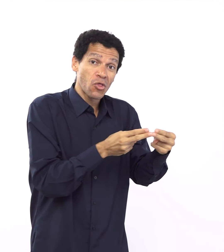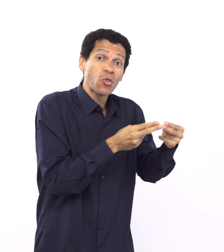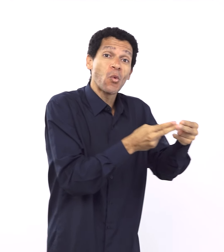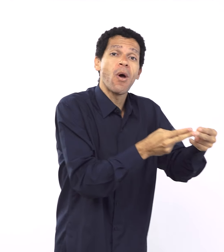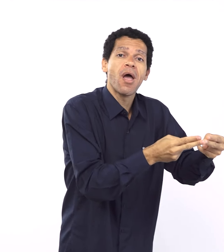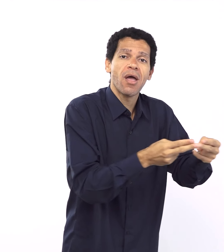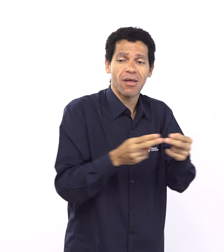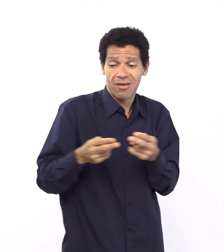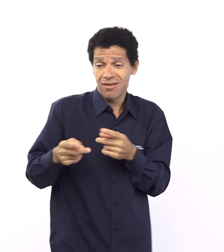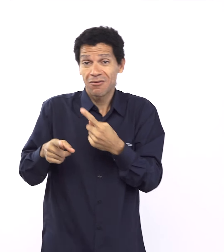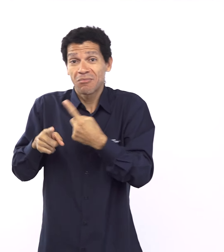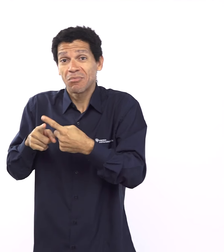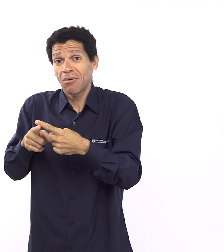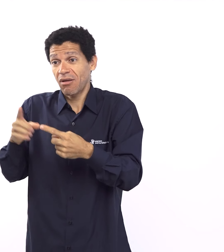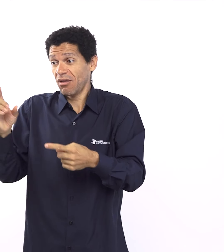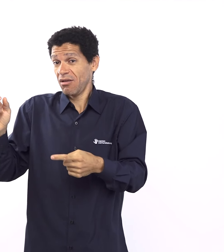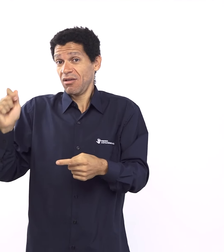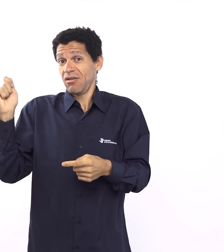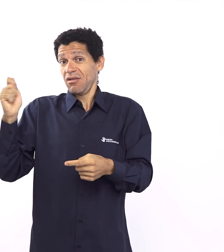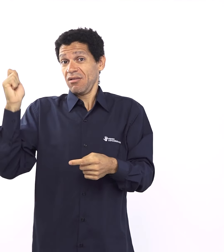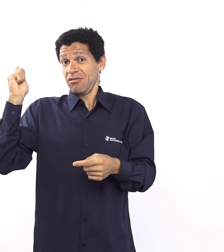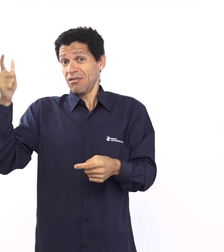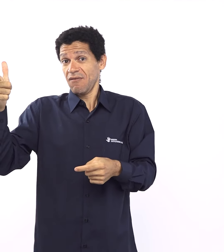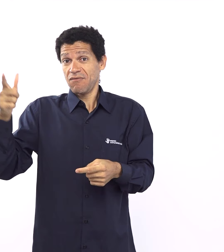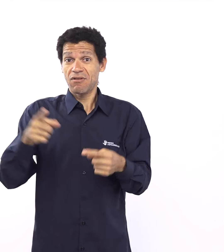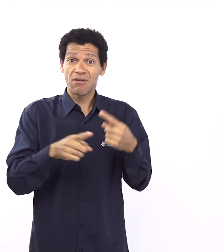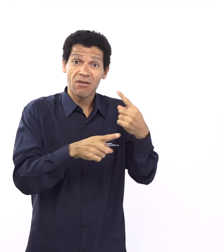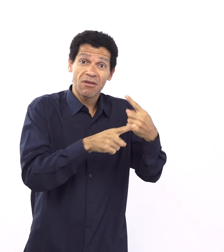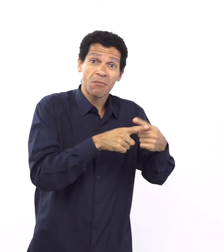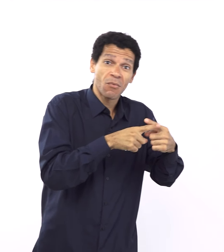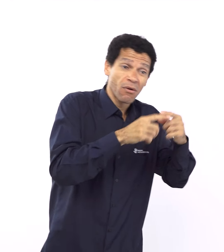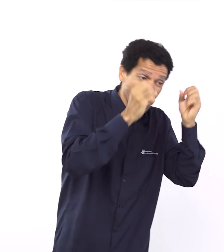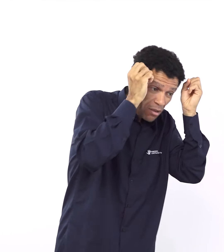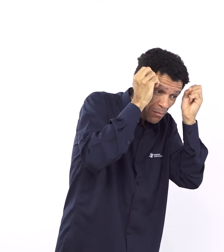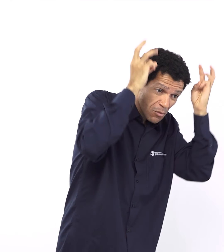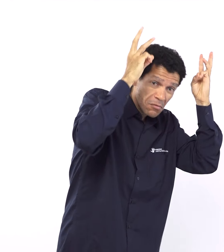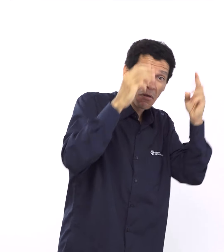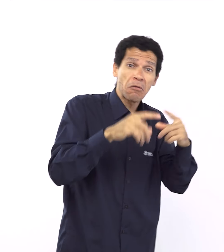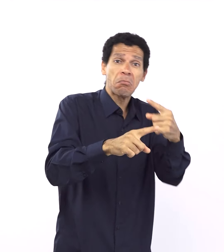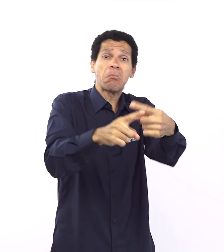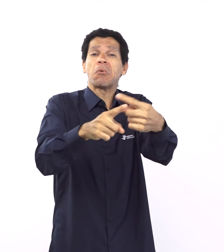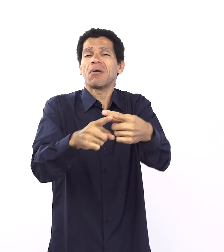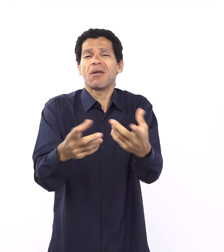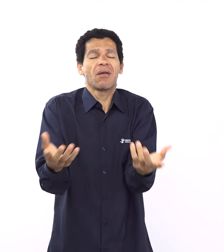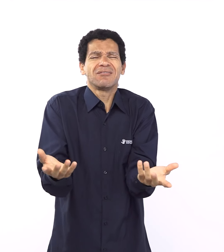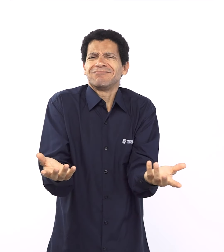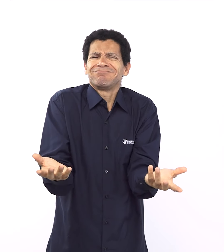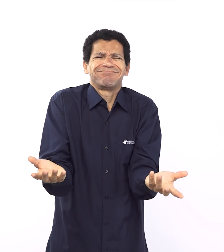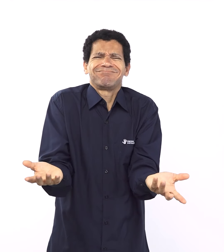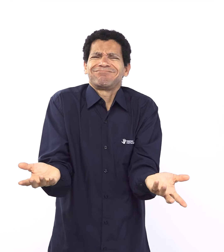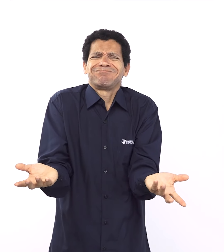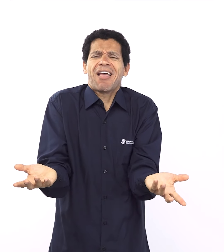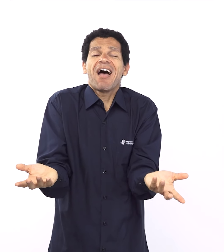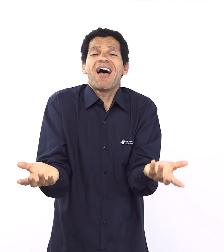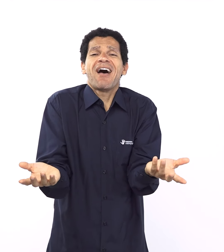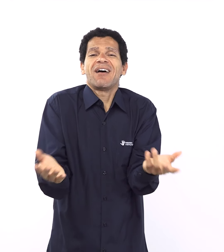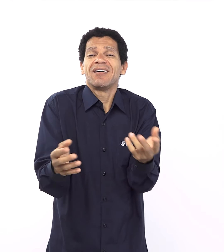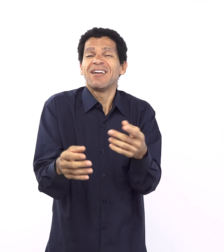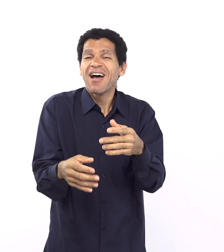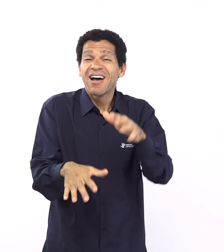Jó, mas é porque Jó era íntegro, por isso que Deus cuidou dele, ah, mas escolheu Noé porque Noé era justo, não, não era.